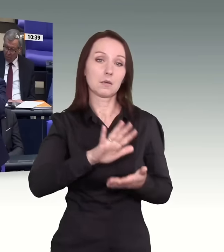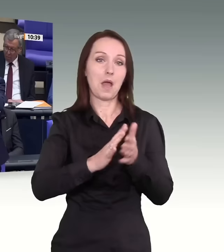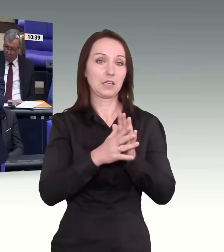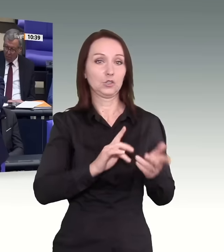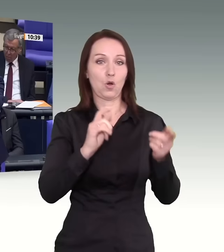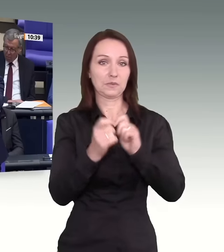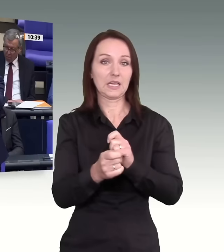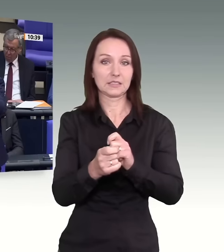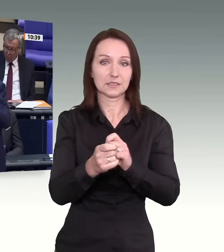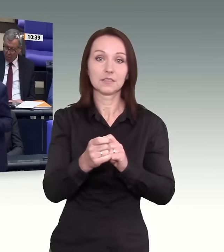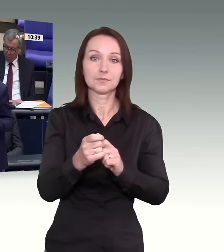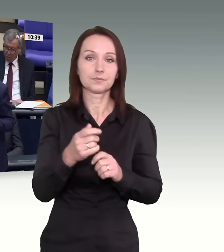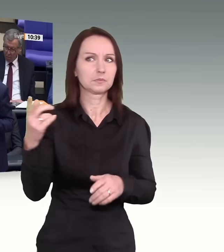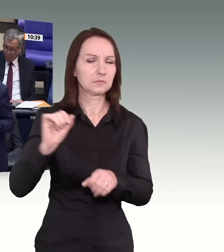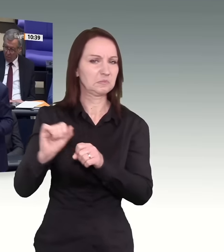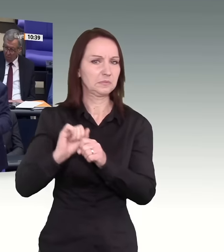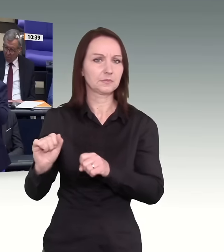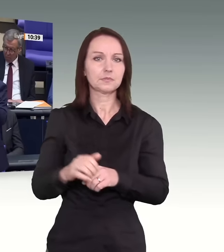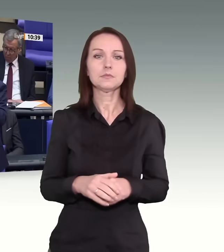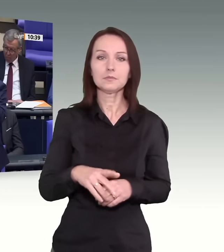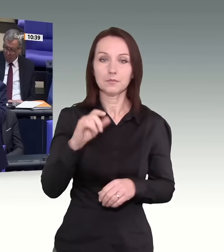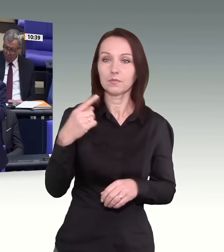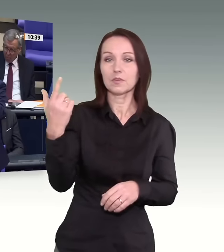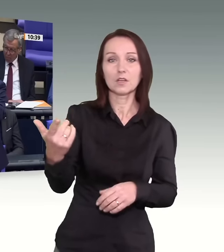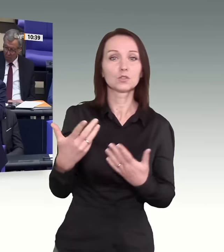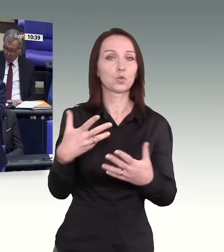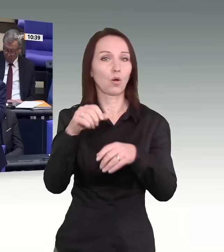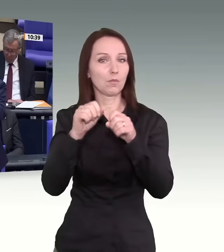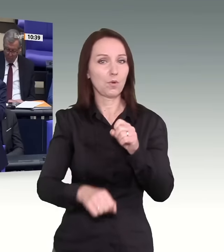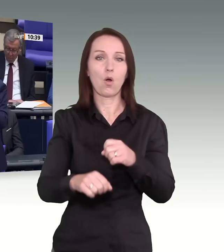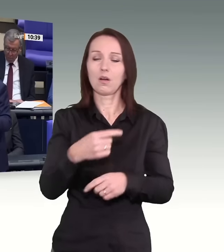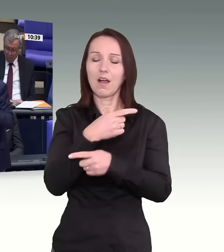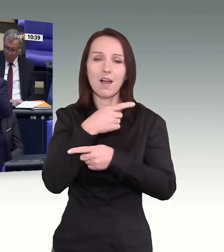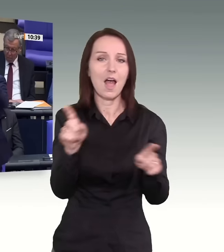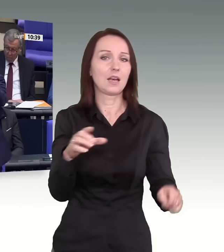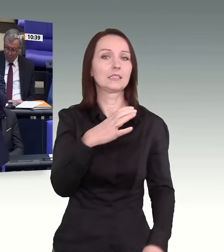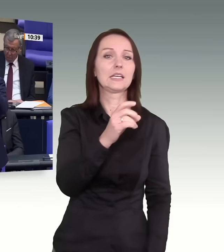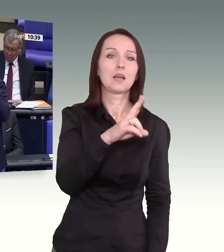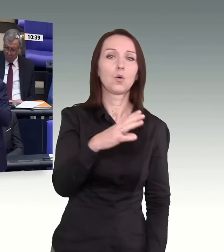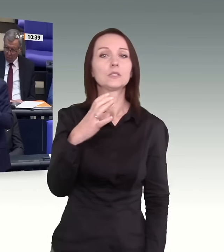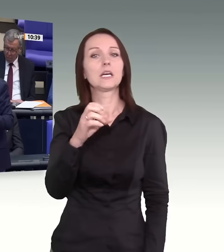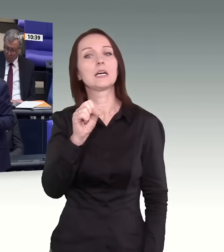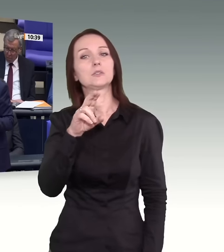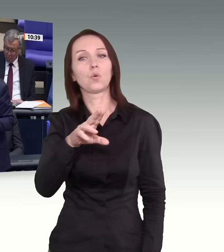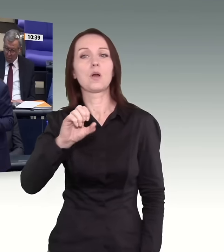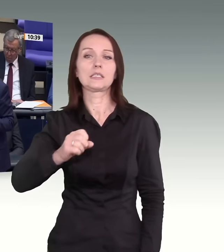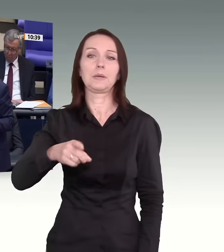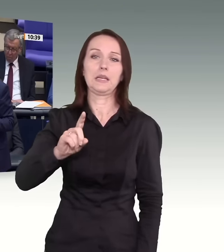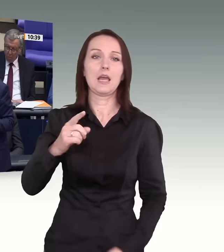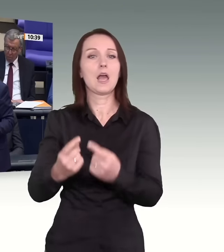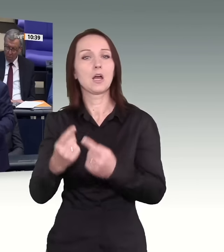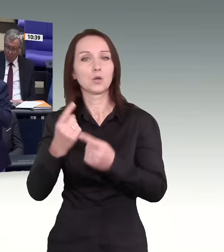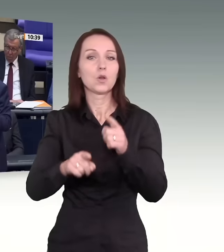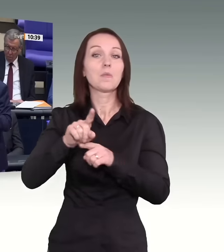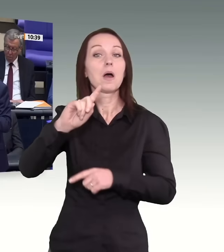den konsequenten Rechtsbruch, den Sie alle begangen haben, CDU, CSU, SPD, Grüne, FDP und auch Die Linke, zumindest argumentativ und in einigen